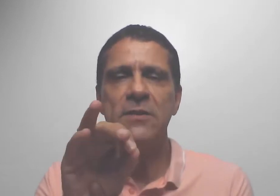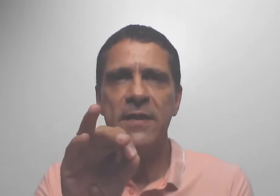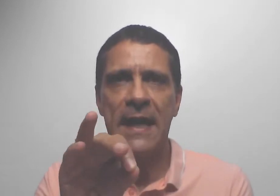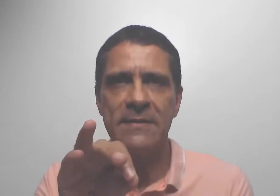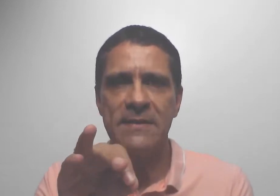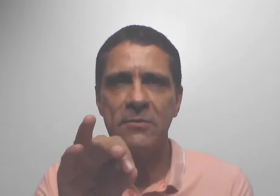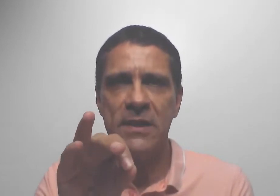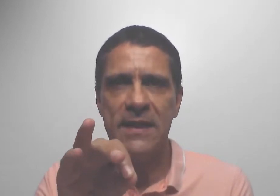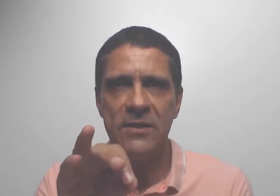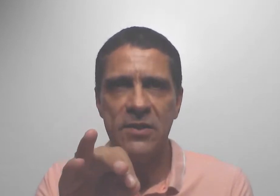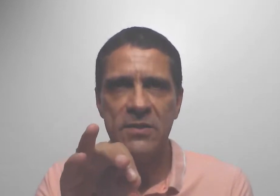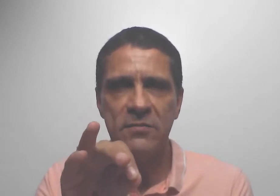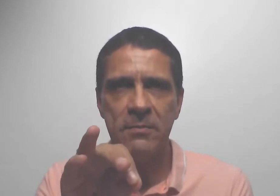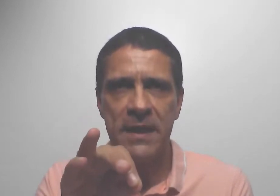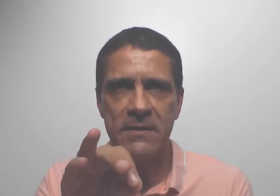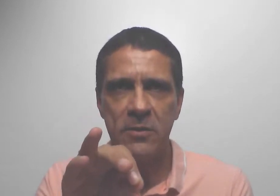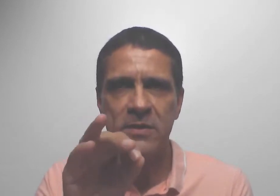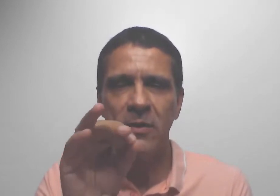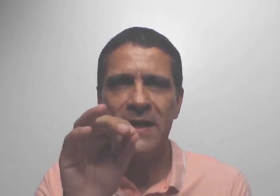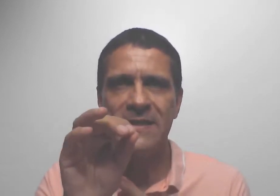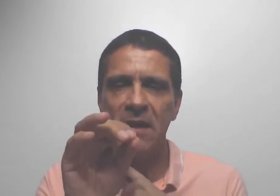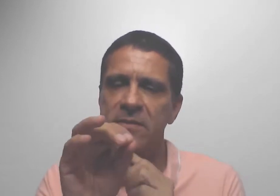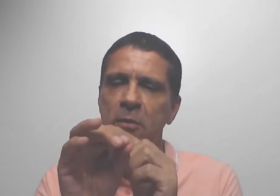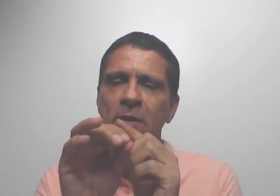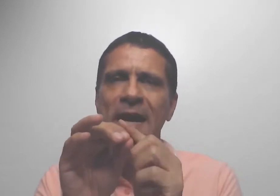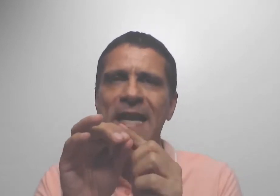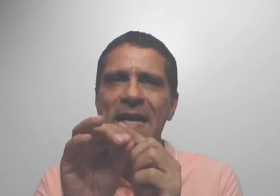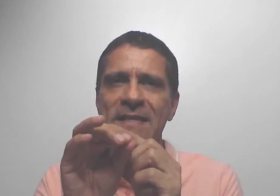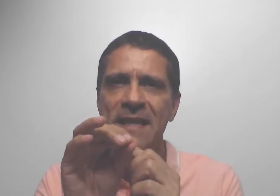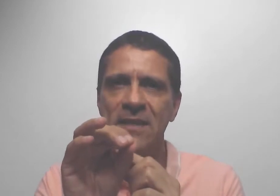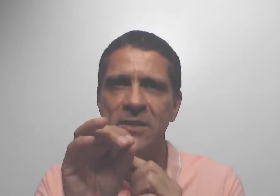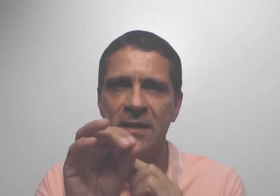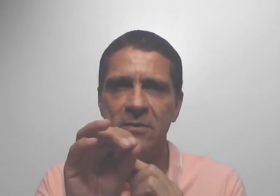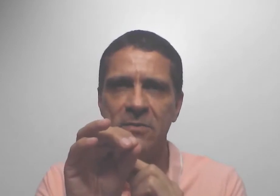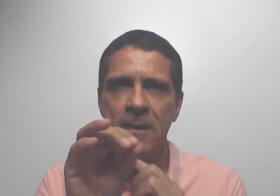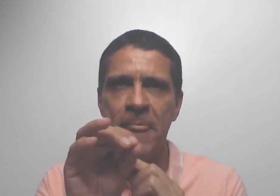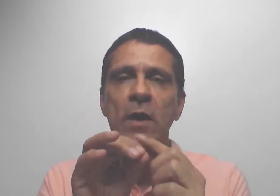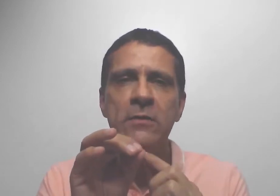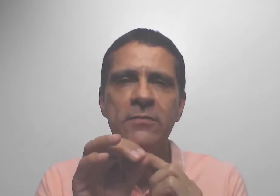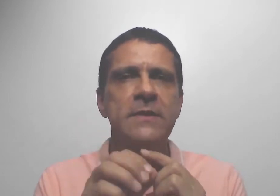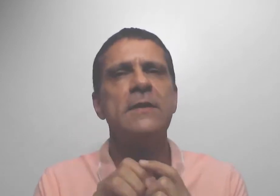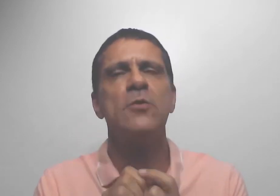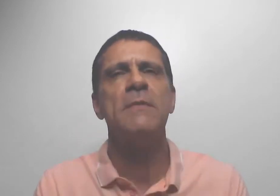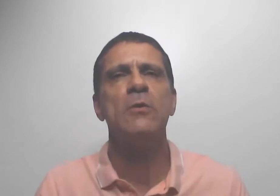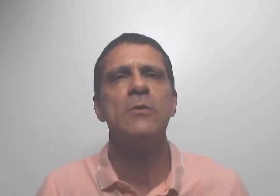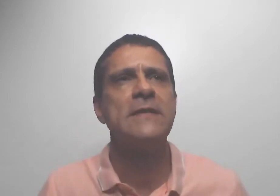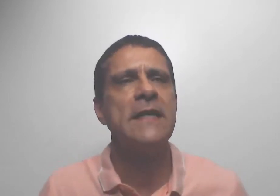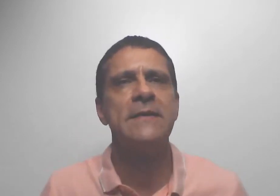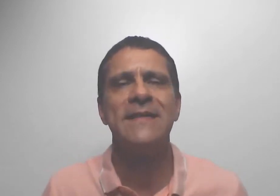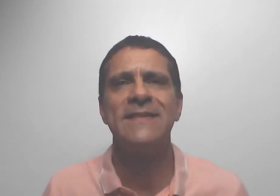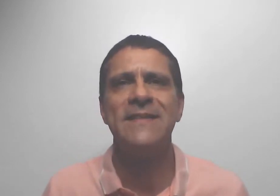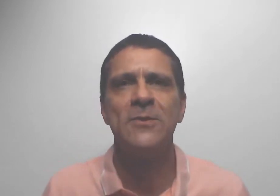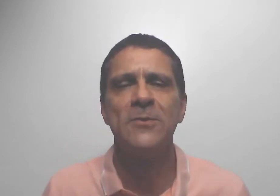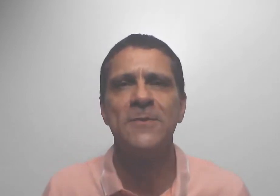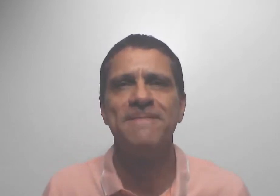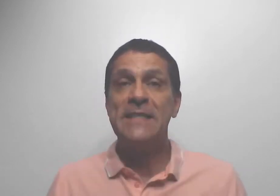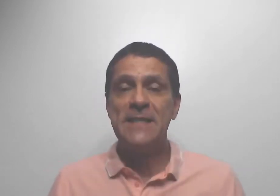identificação de energias de vibração. Então, elas servem, são canais energéticos. E quando você toma consciência disso e